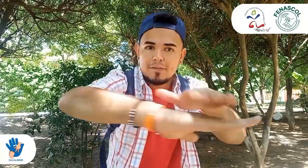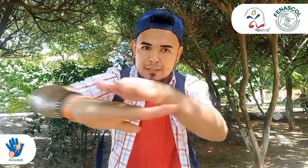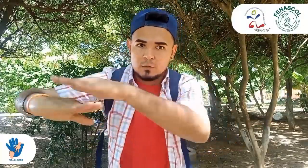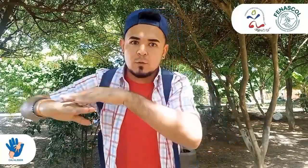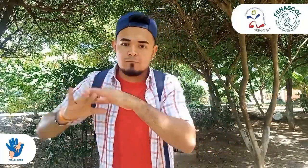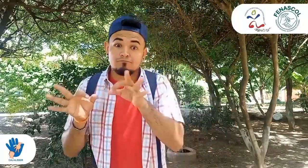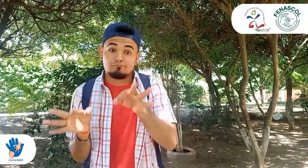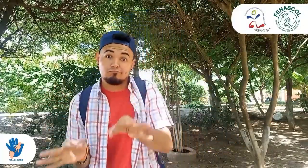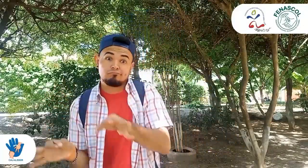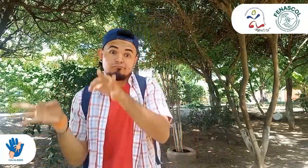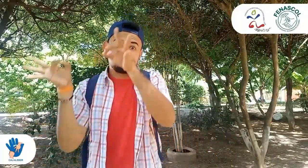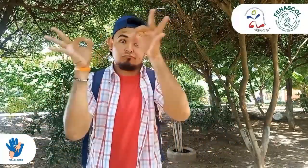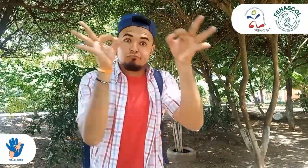contamos qué ha sido aplazado.